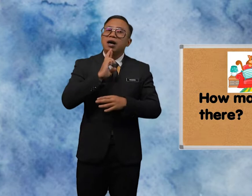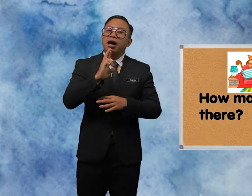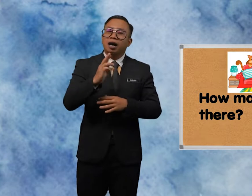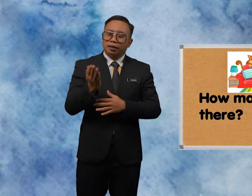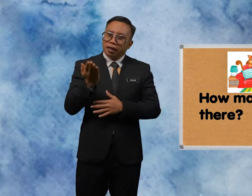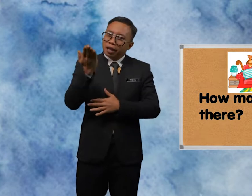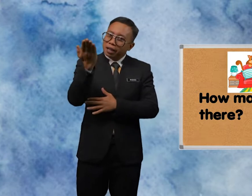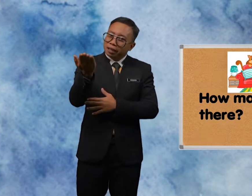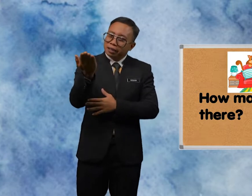There